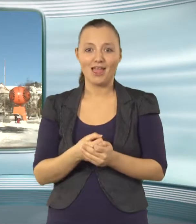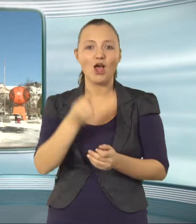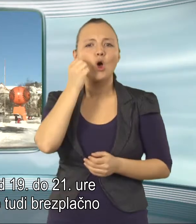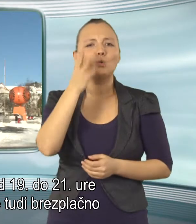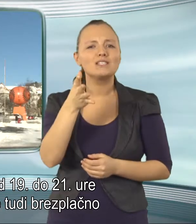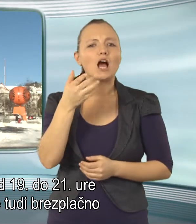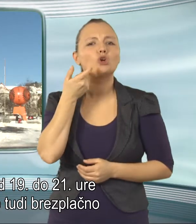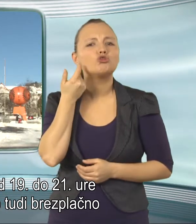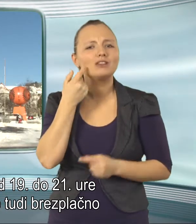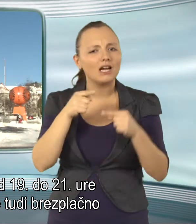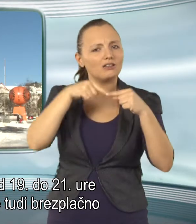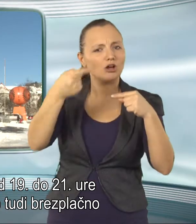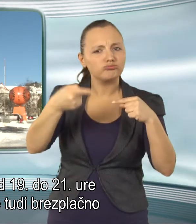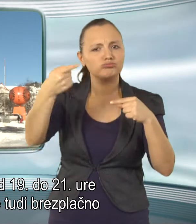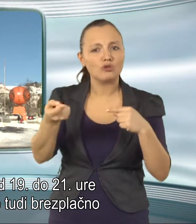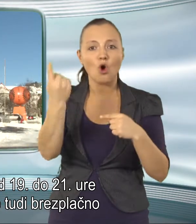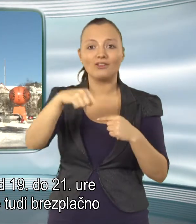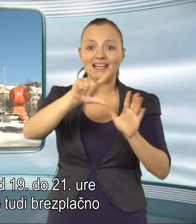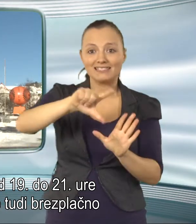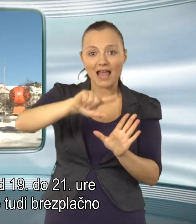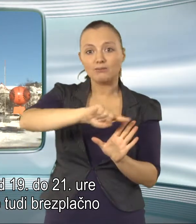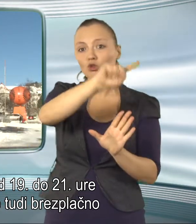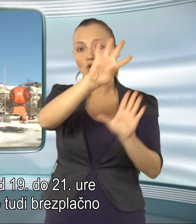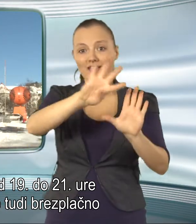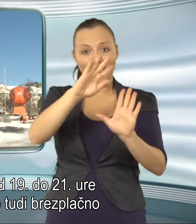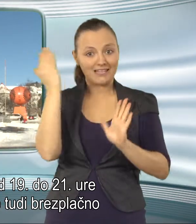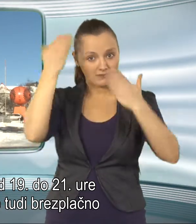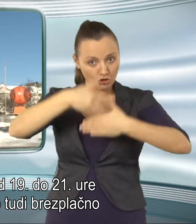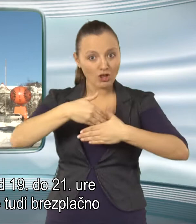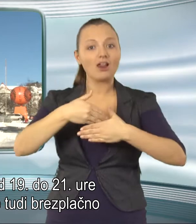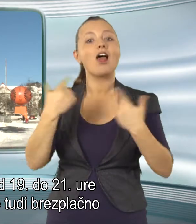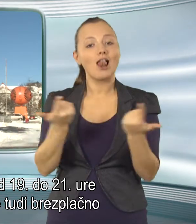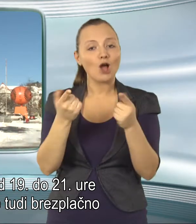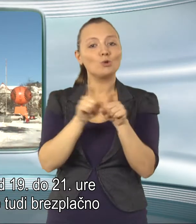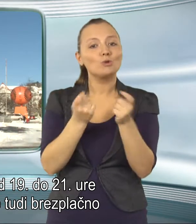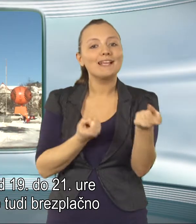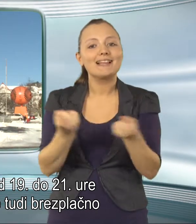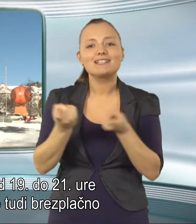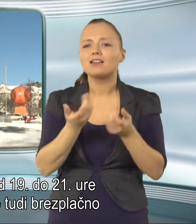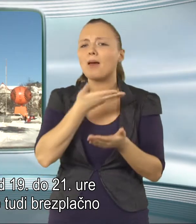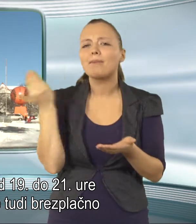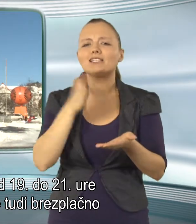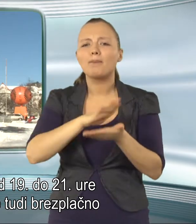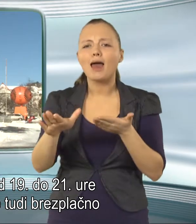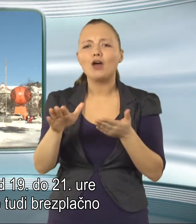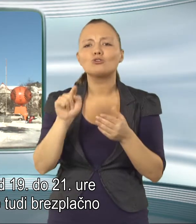Vsak četrtek od 19. do 21. ure pa lahko drsate tudi brezplačno na zunanjem mestnem